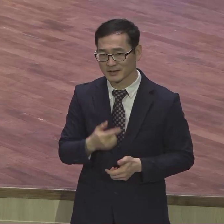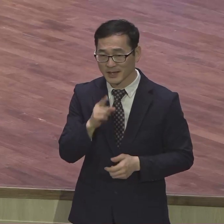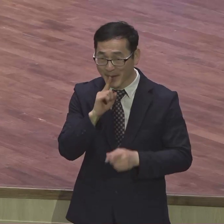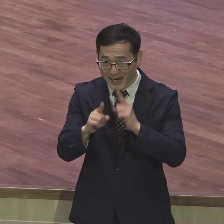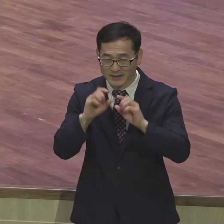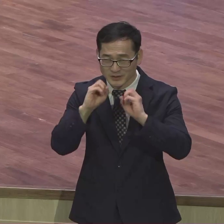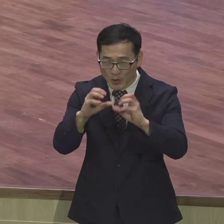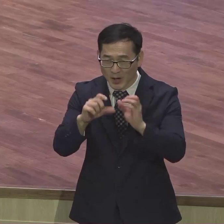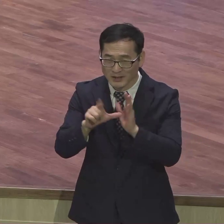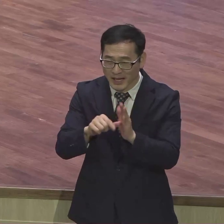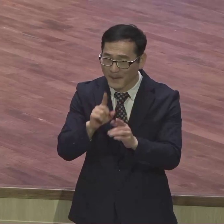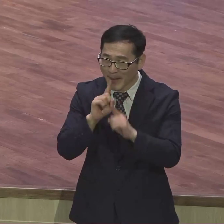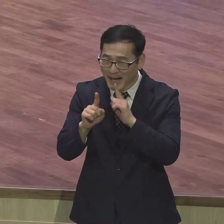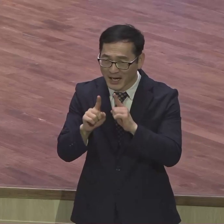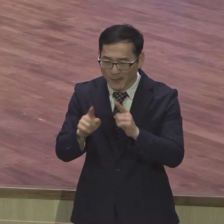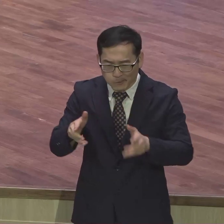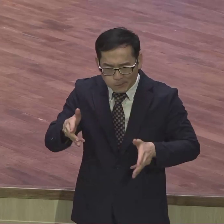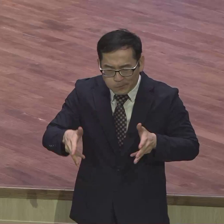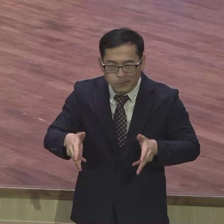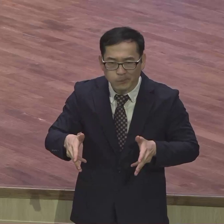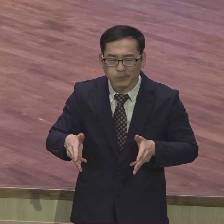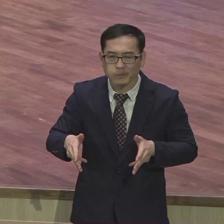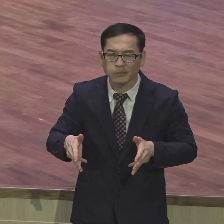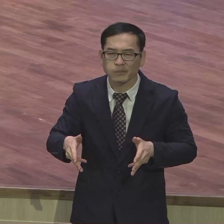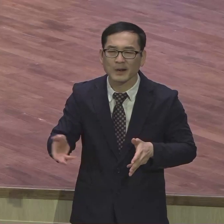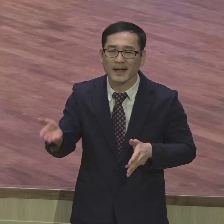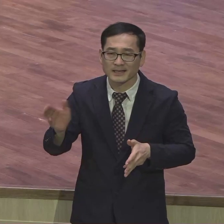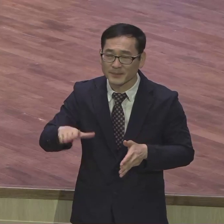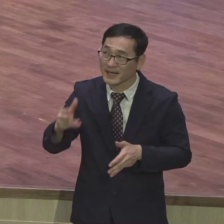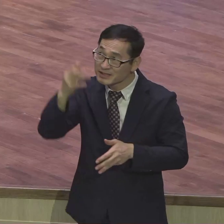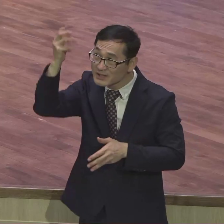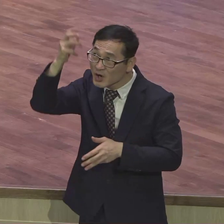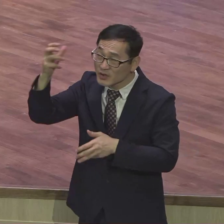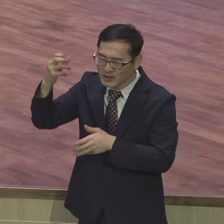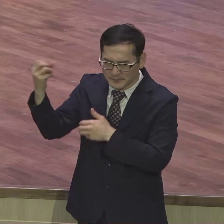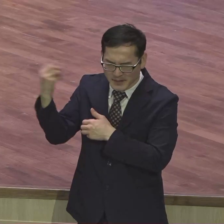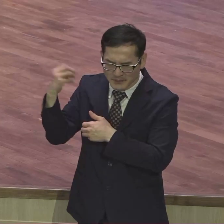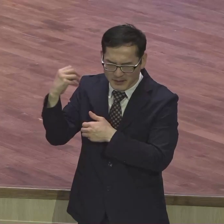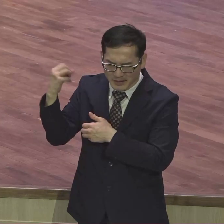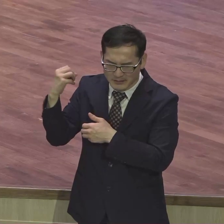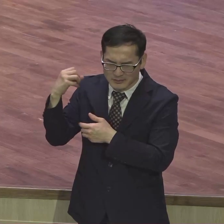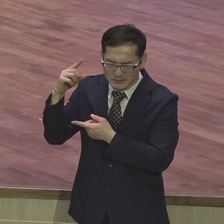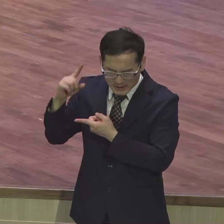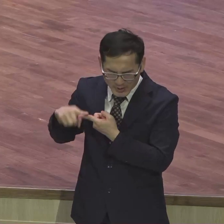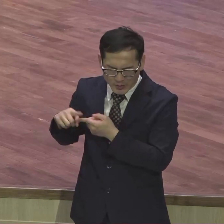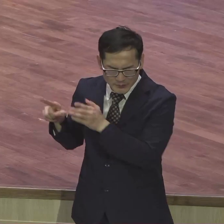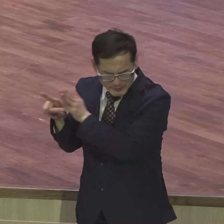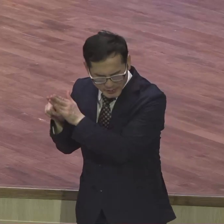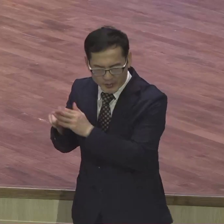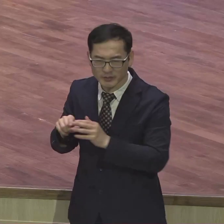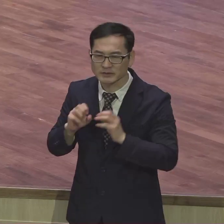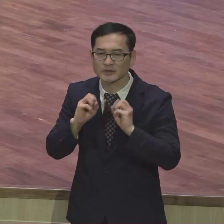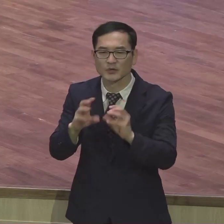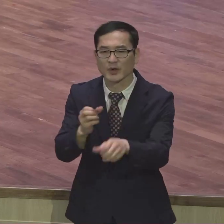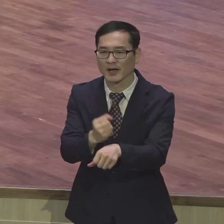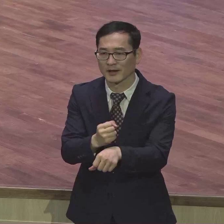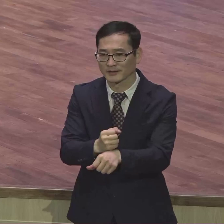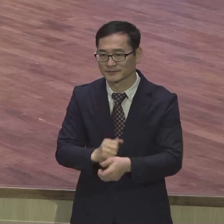있는 지혜 말로 하지 아니하고 다만 성령에 나타나신과 능력을 하여 너의 믿음이 사람이 지혜에 있지 아니하고